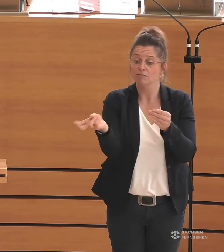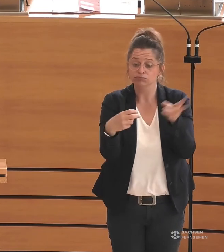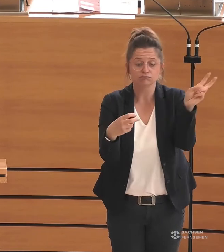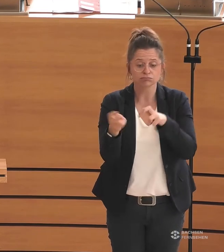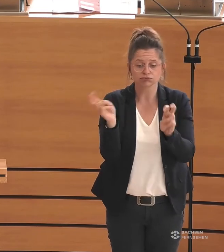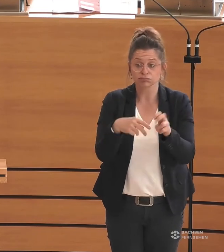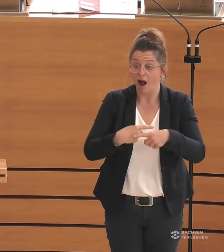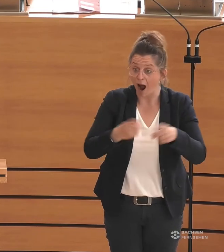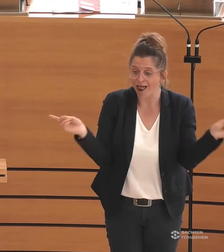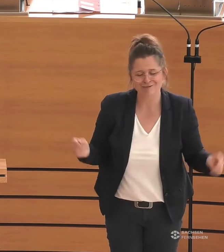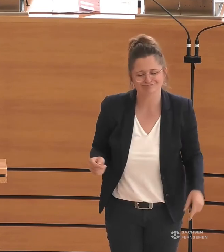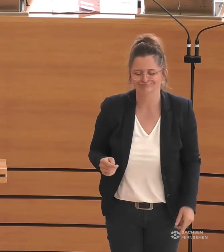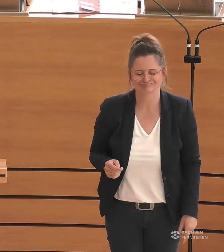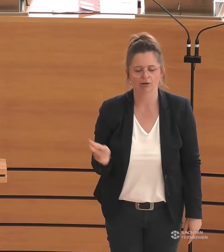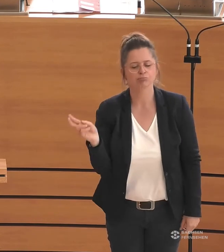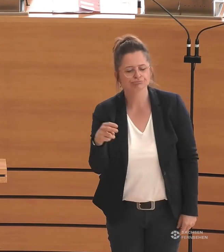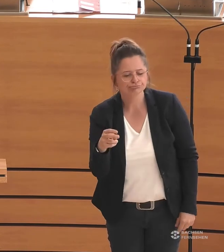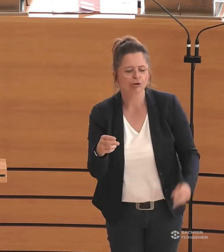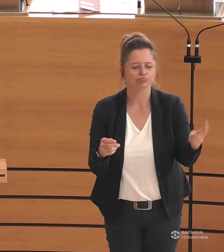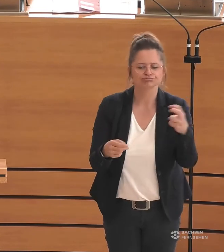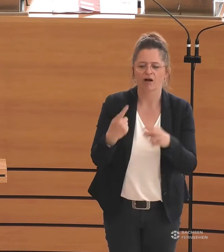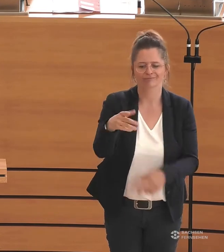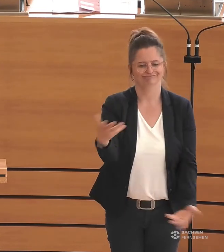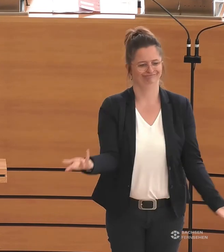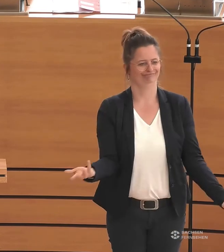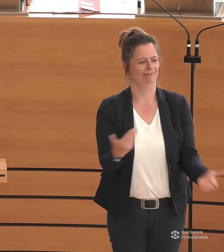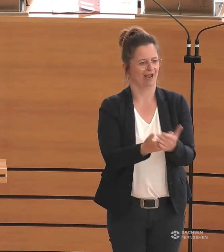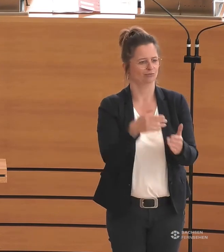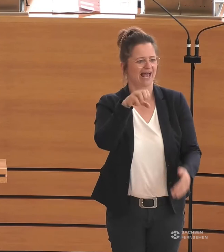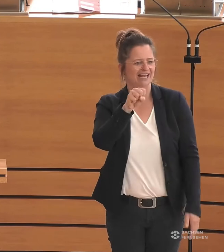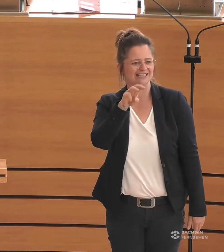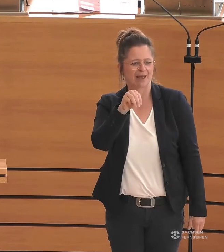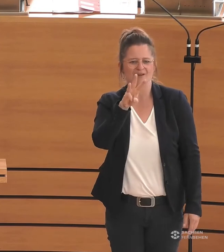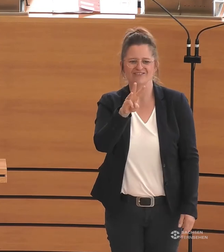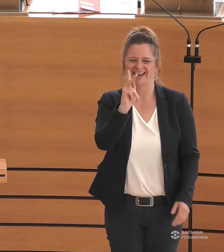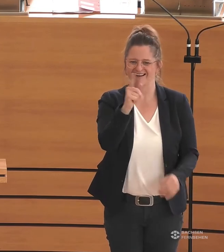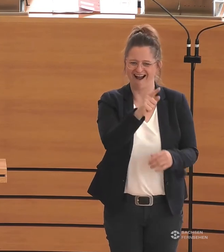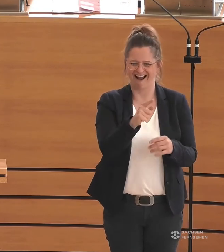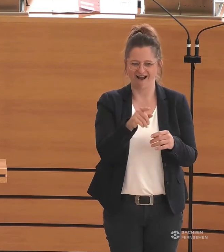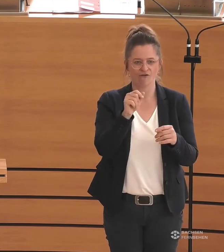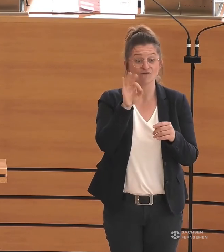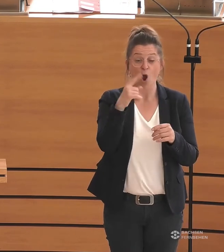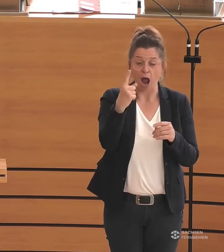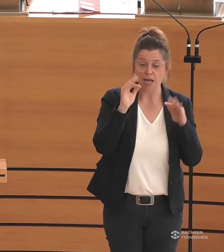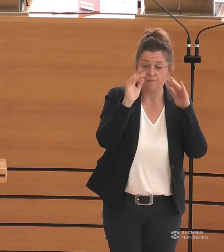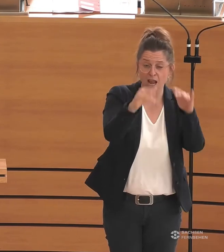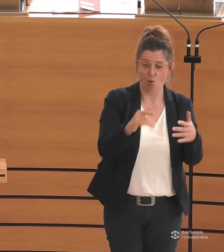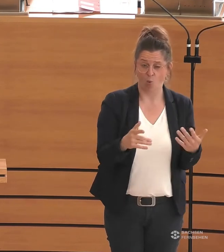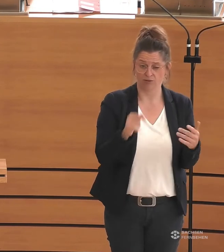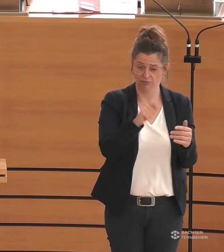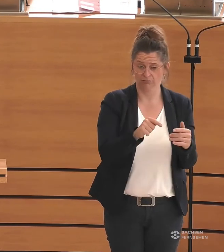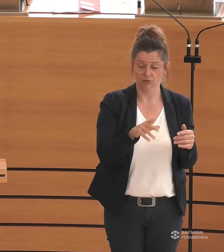Ich erinnere mich sehr, sehr gerne an die Anmeldung des SMWK für den Haushalt für eine ganze Million, die das